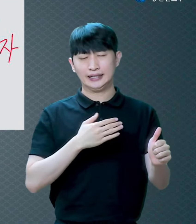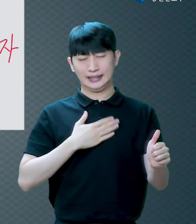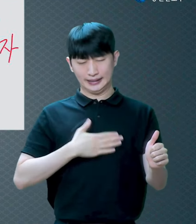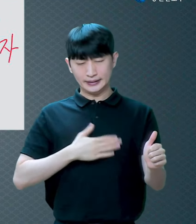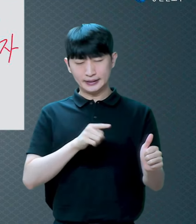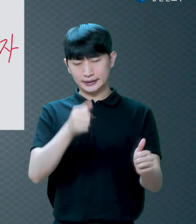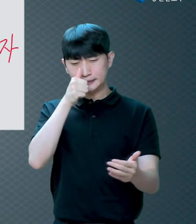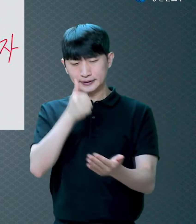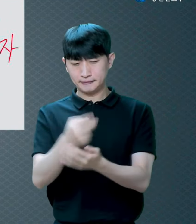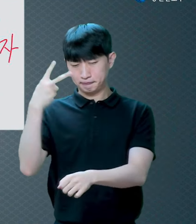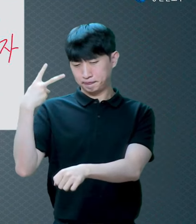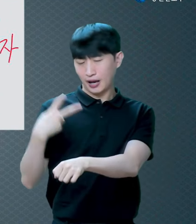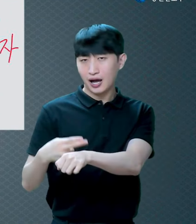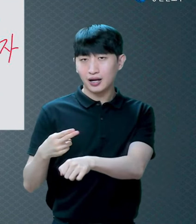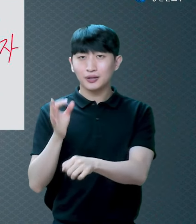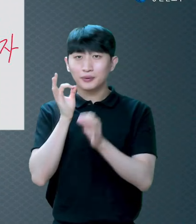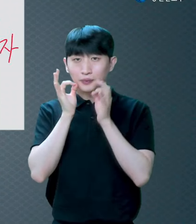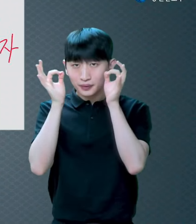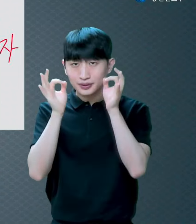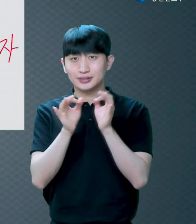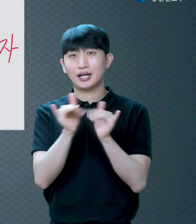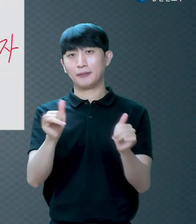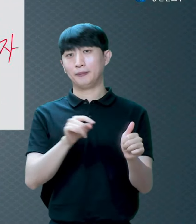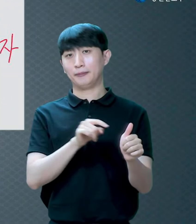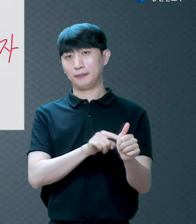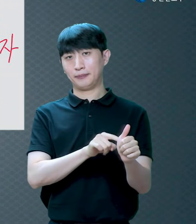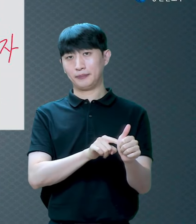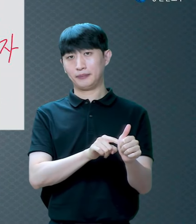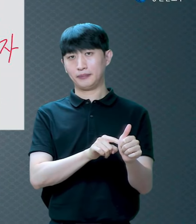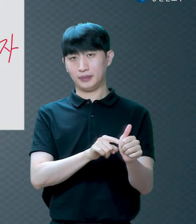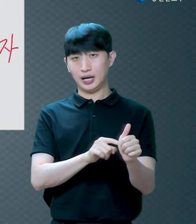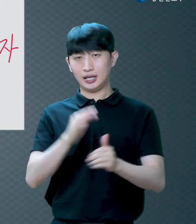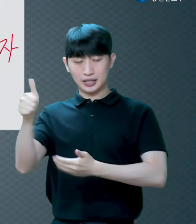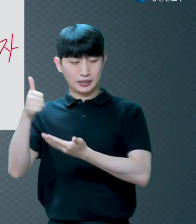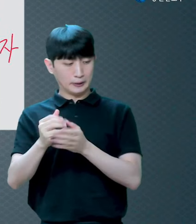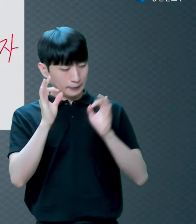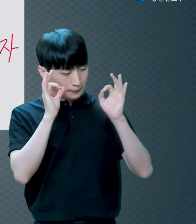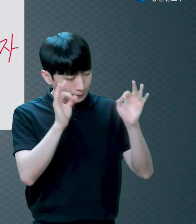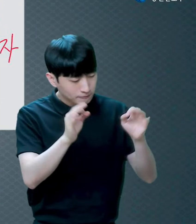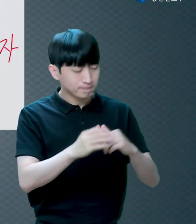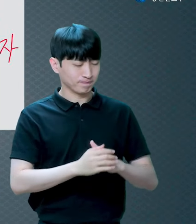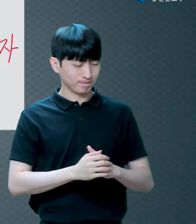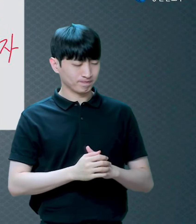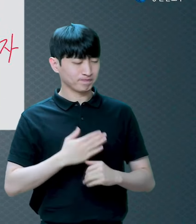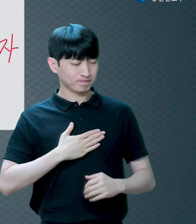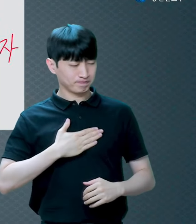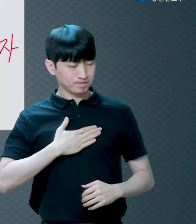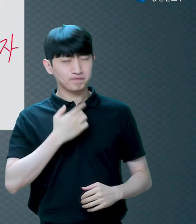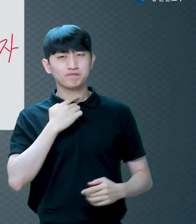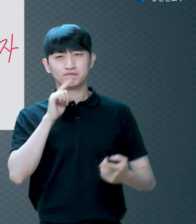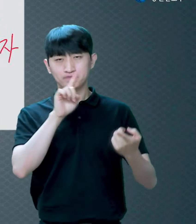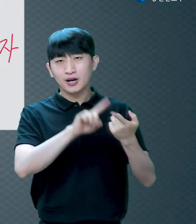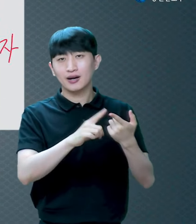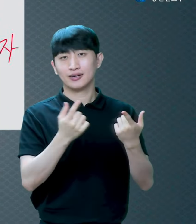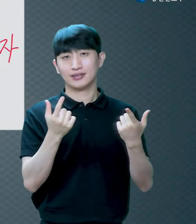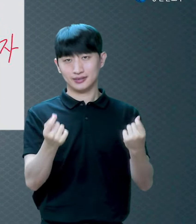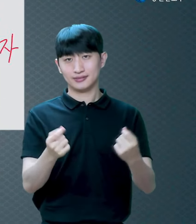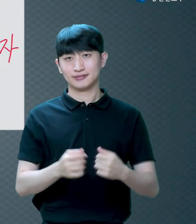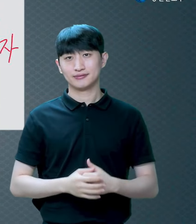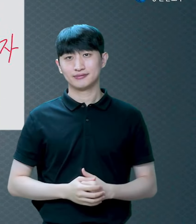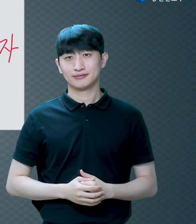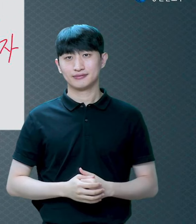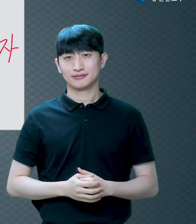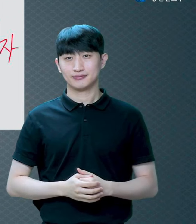버리는 자는 불쌍히 여김을 받죠 이게 아주 놀라운 말씀입니다